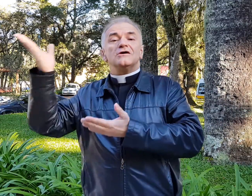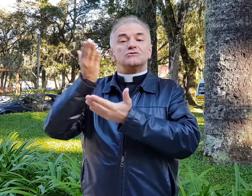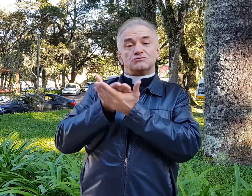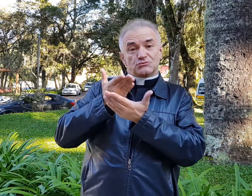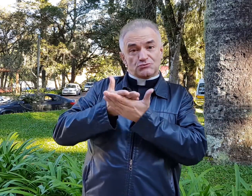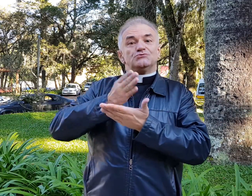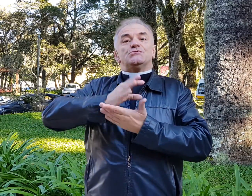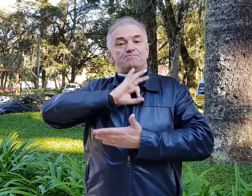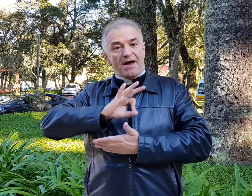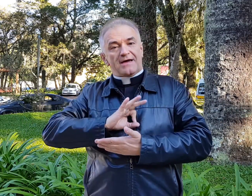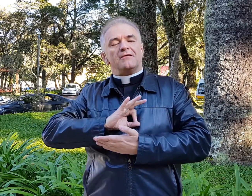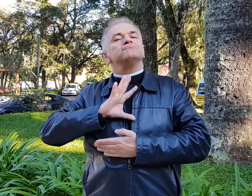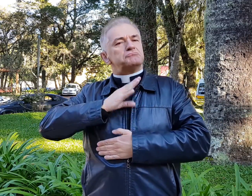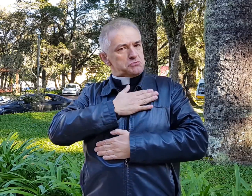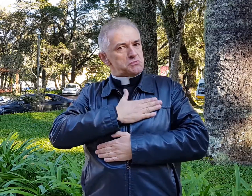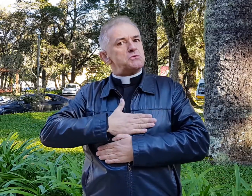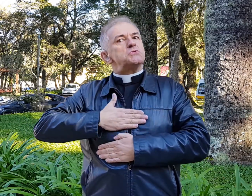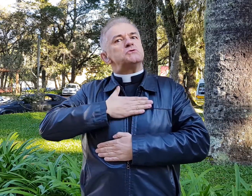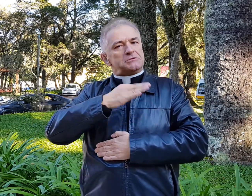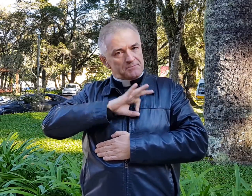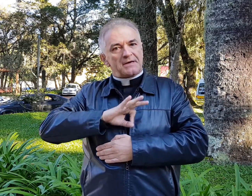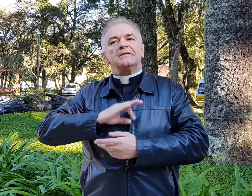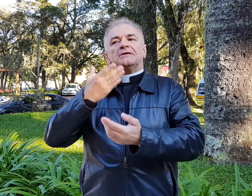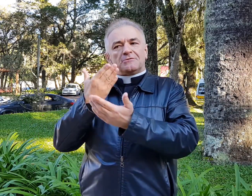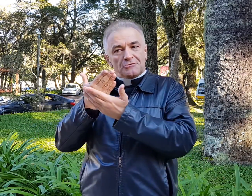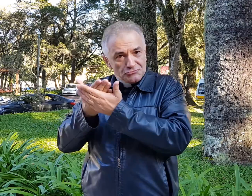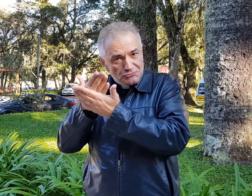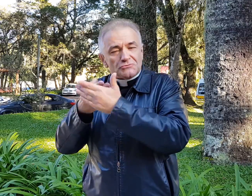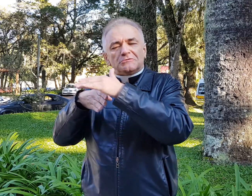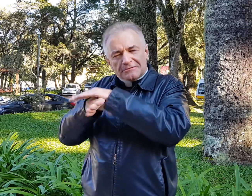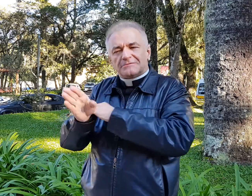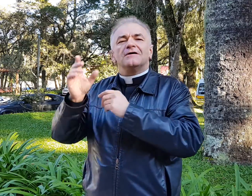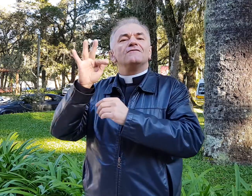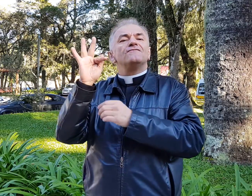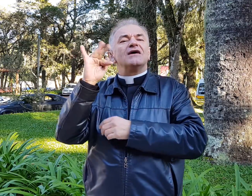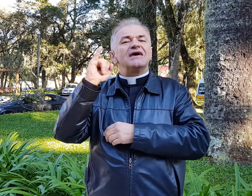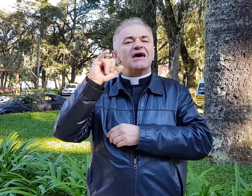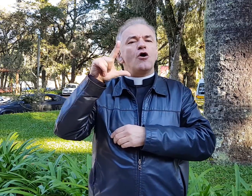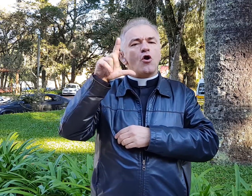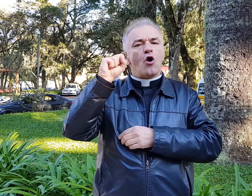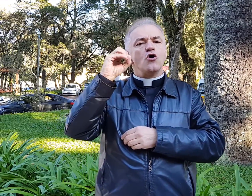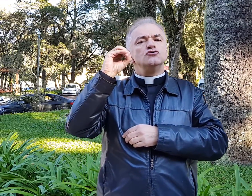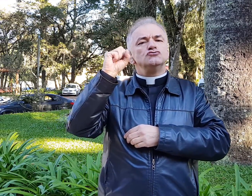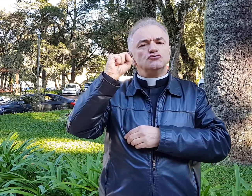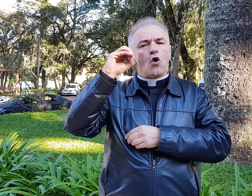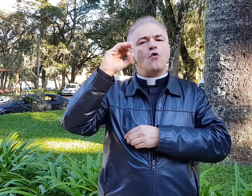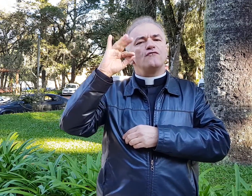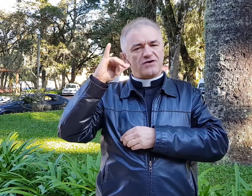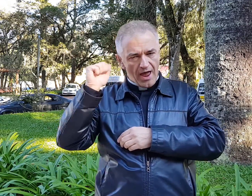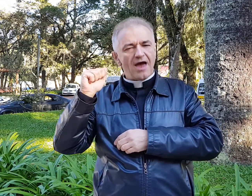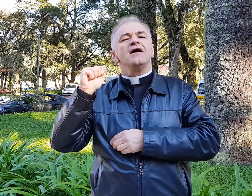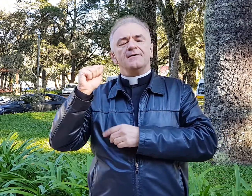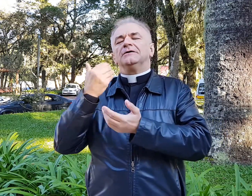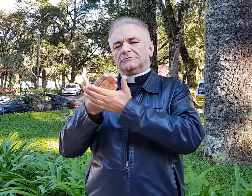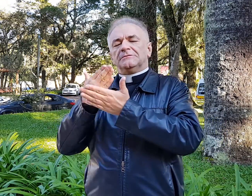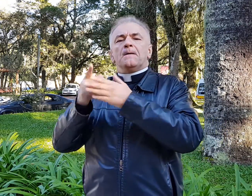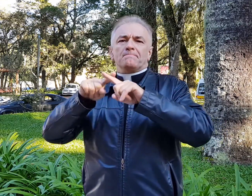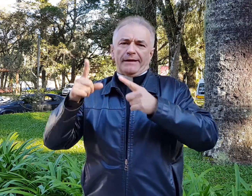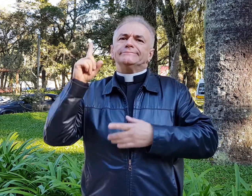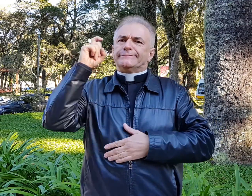o noivado, nos tornamos grandes amigos. Então, e